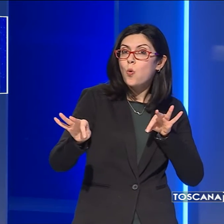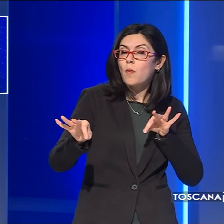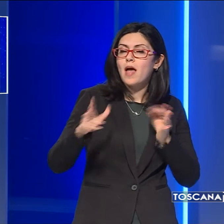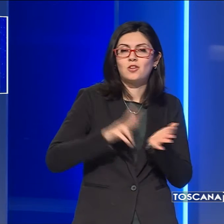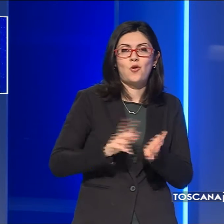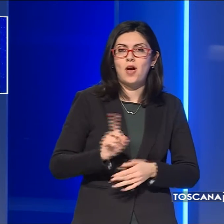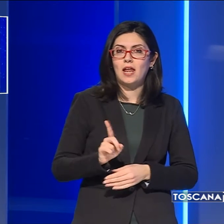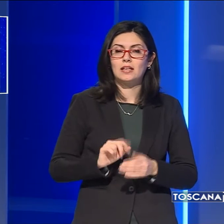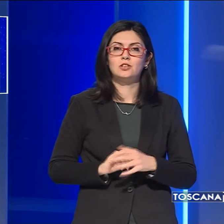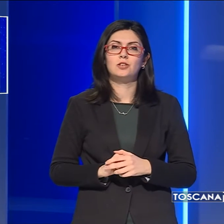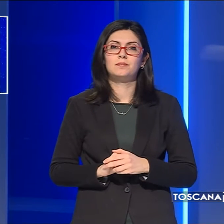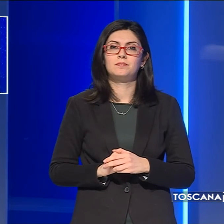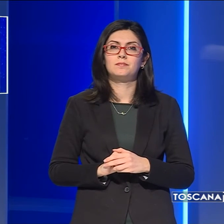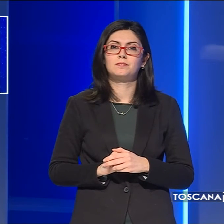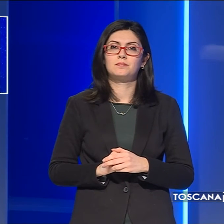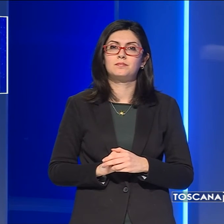le persone.